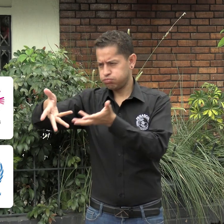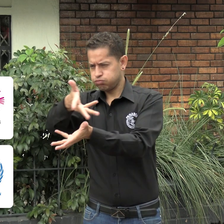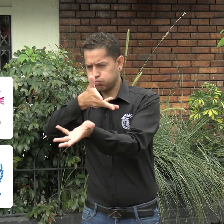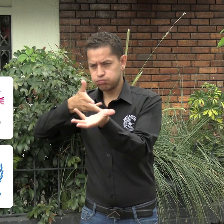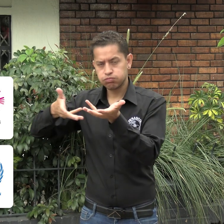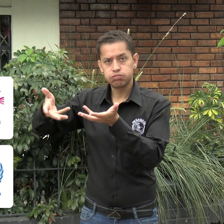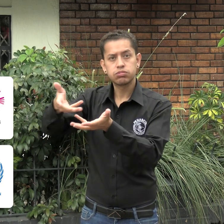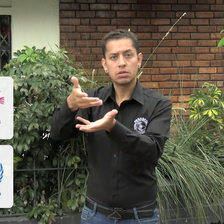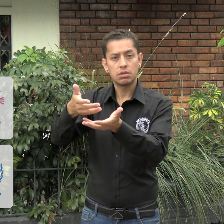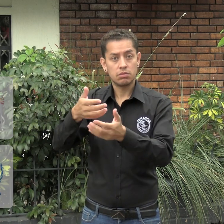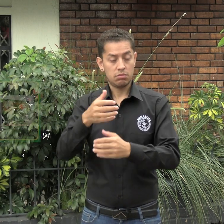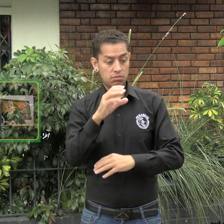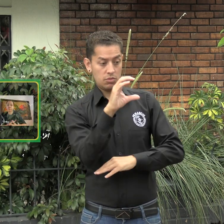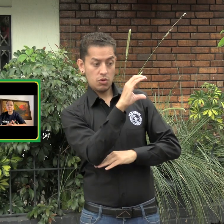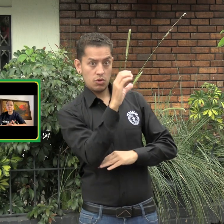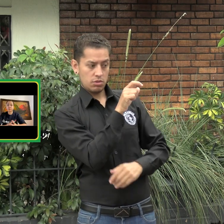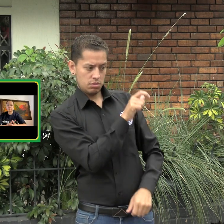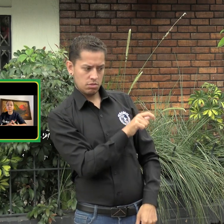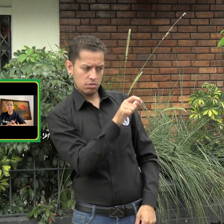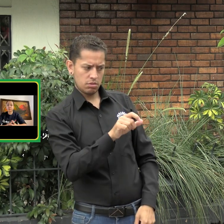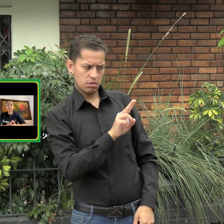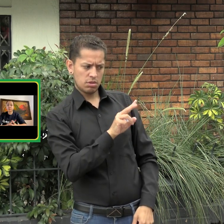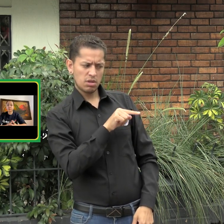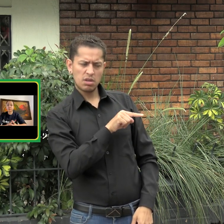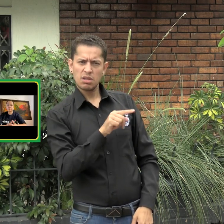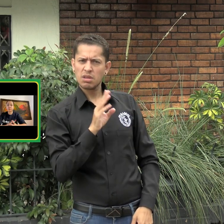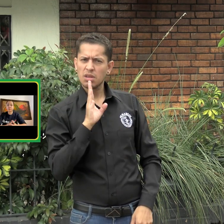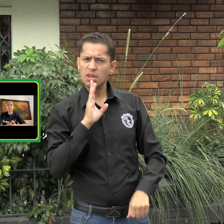propuestas. Los dos delegados de Colombia fueron ellos.